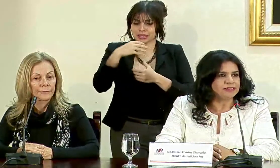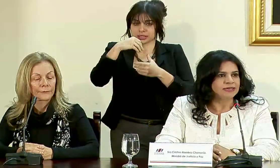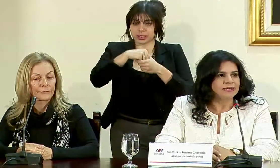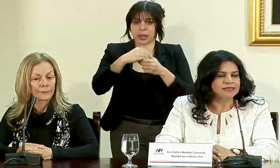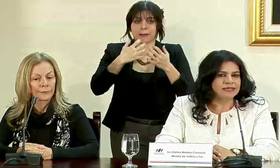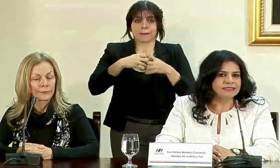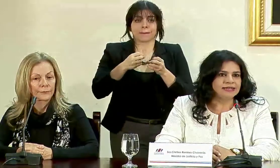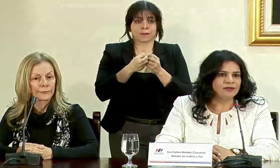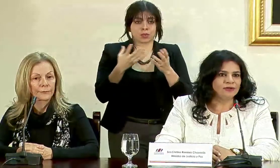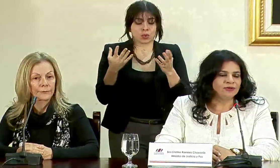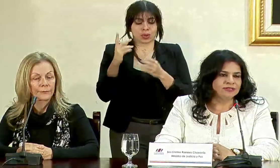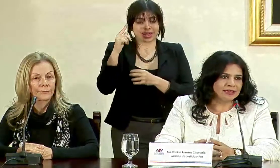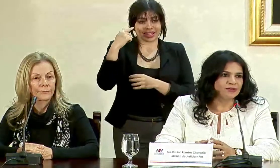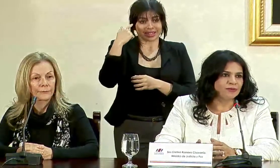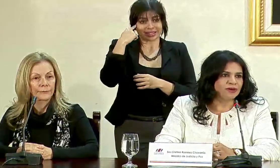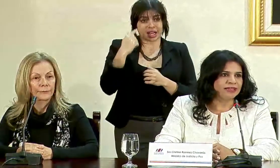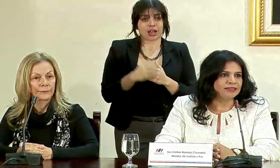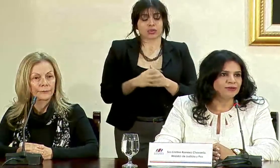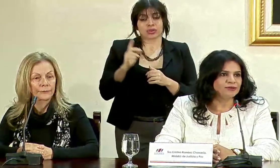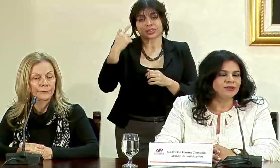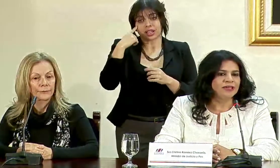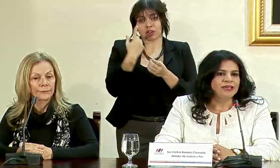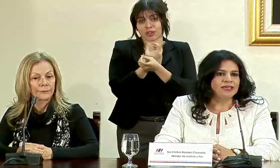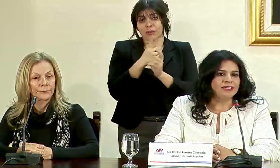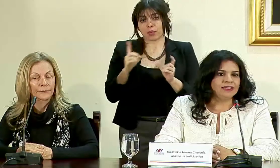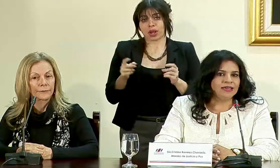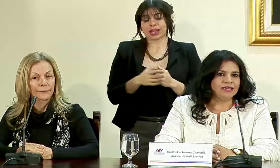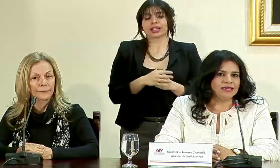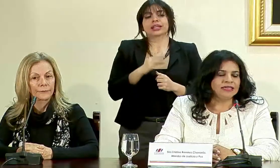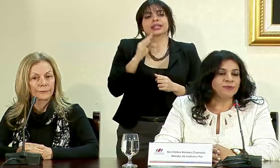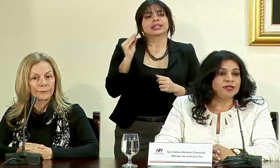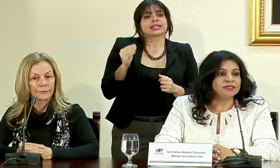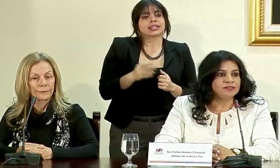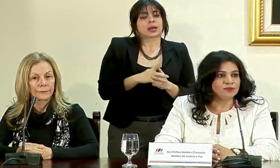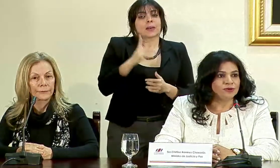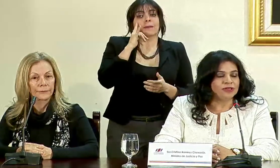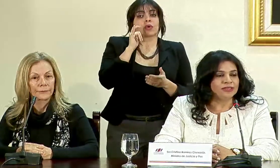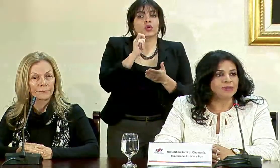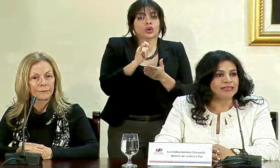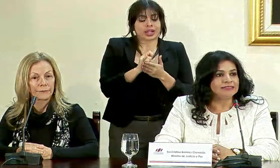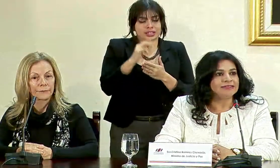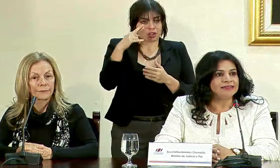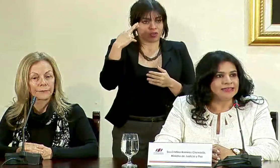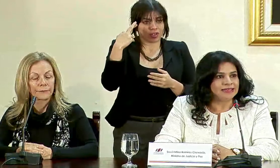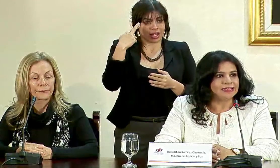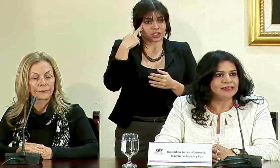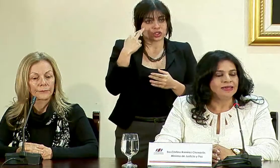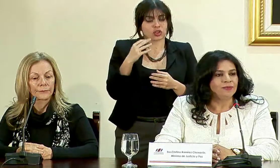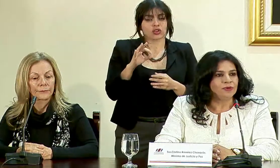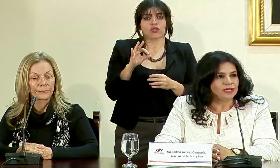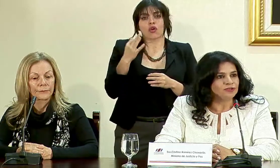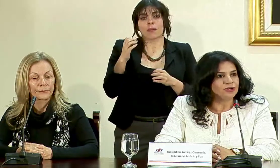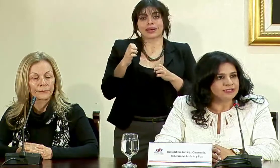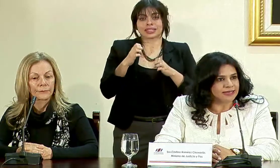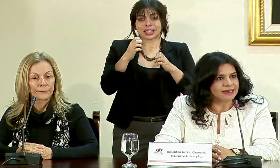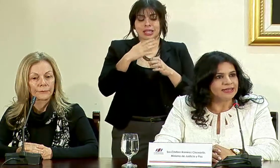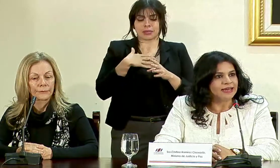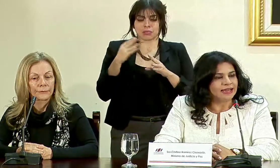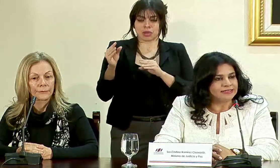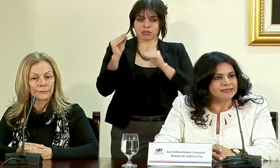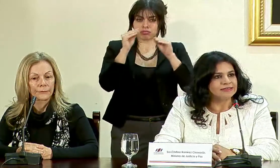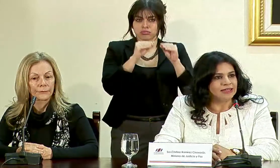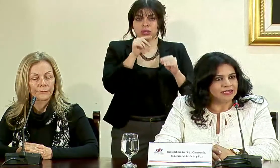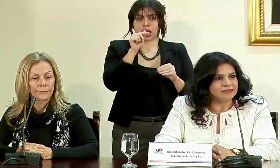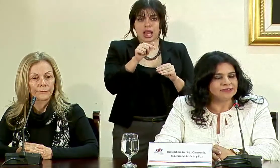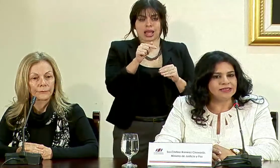públicas del Estado, de Estados Democráticos y es por esa razón que de manera estratégica mi ubicación estará